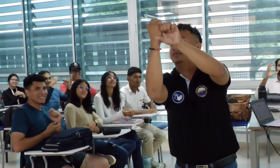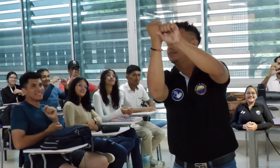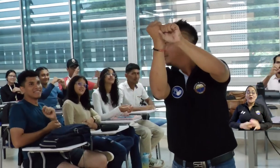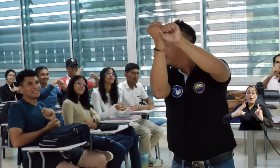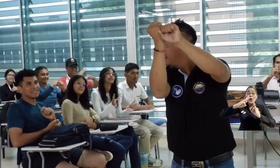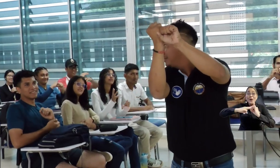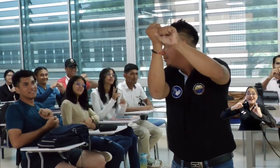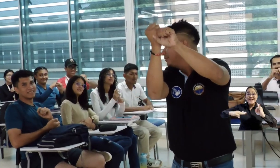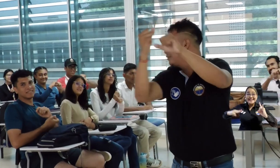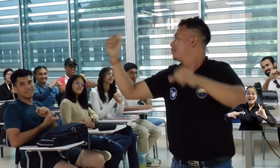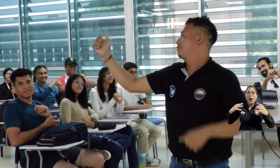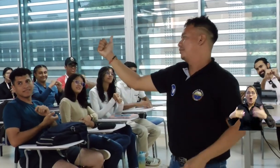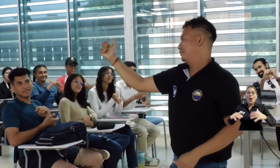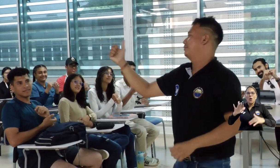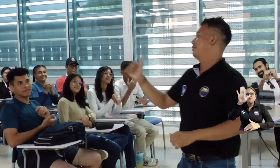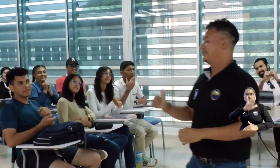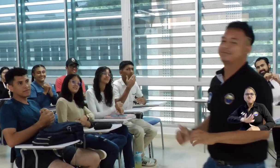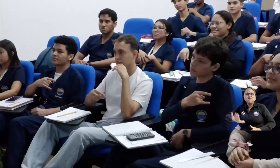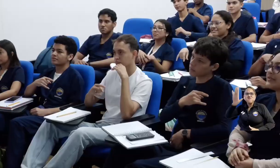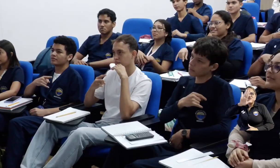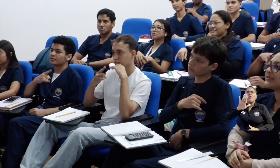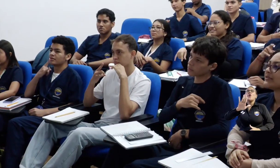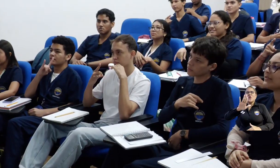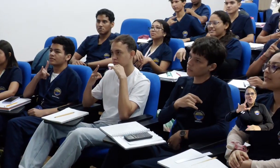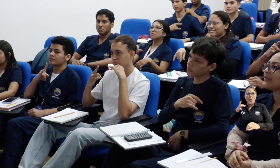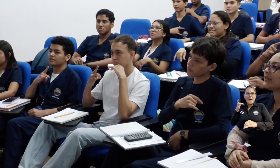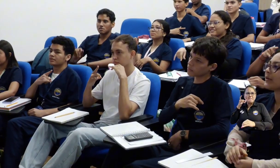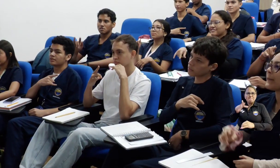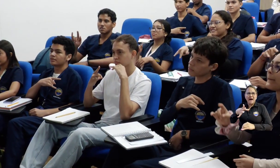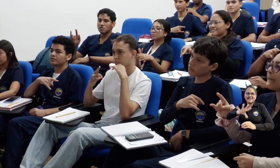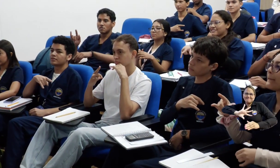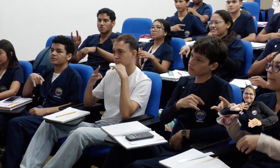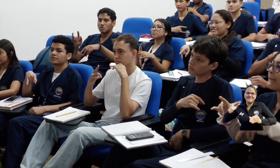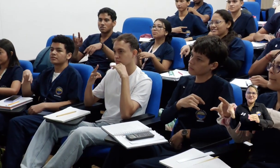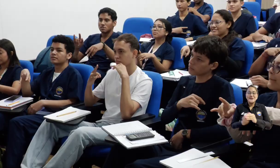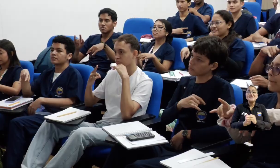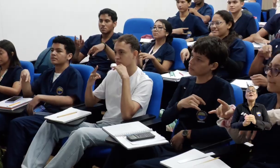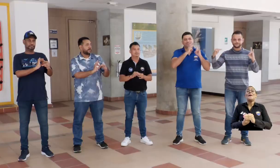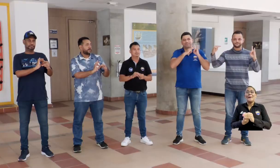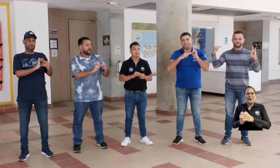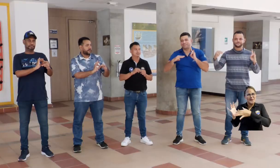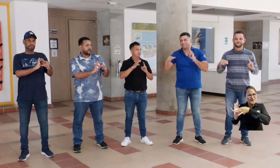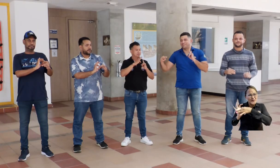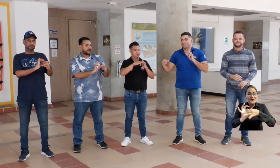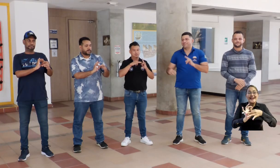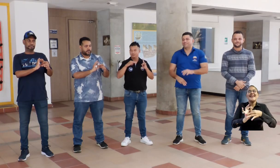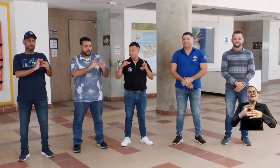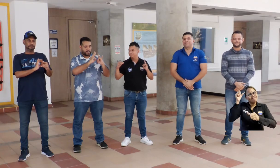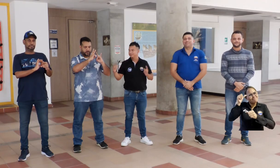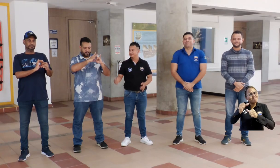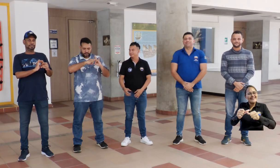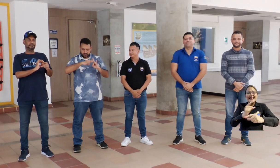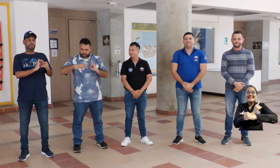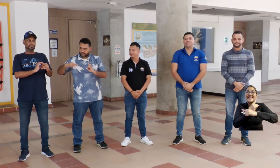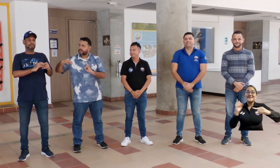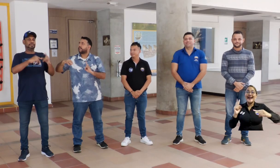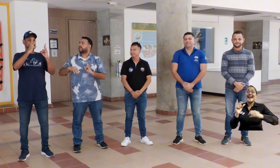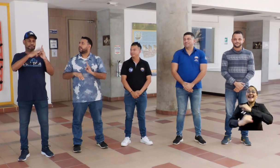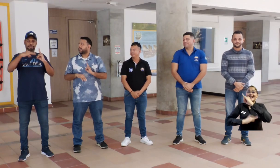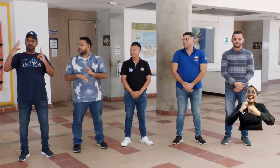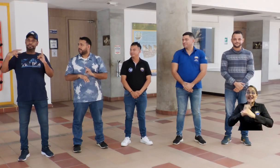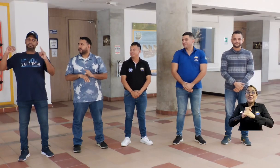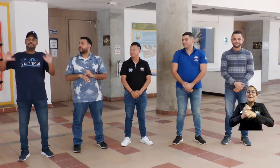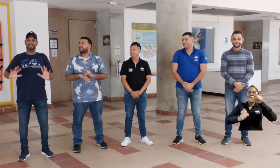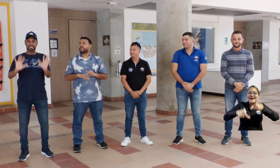La Universidad del Magdalena, la más incluyente de la región, se unió a la conmemoración de la Semana Internacional de las